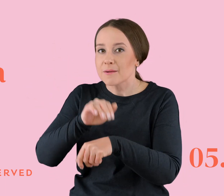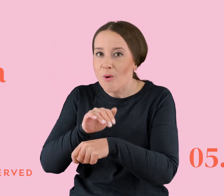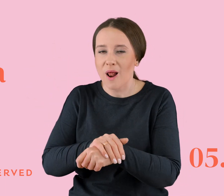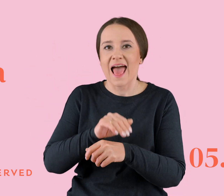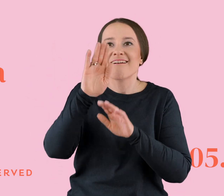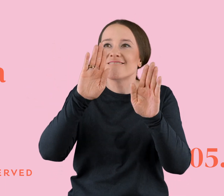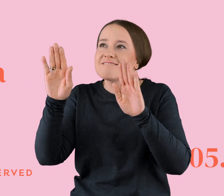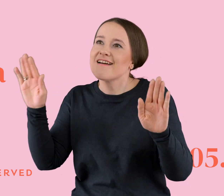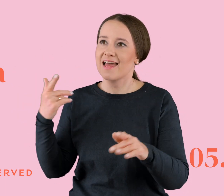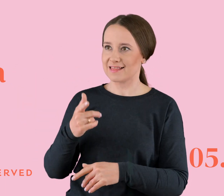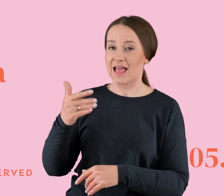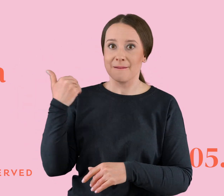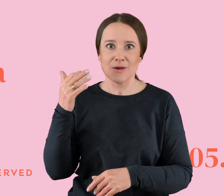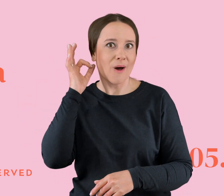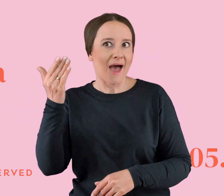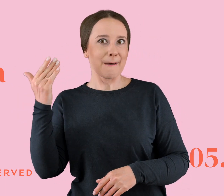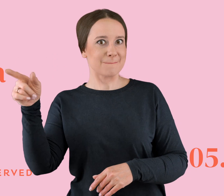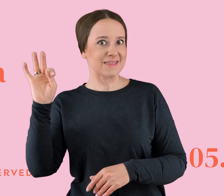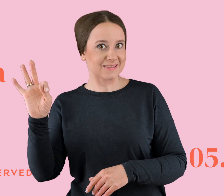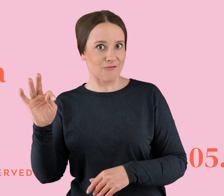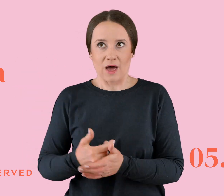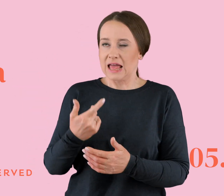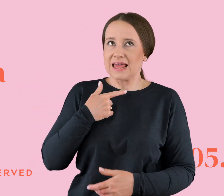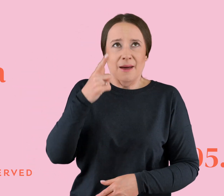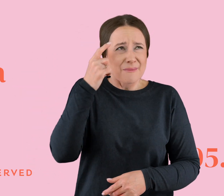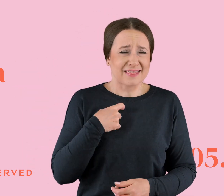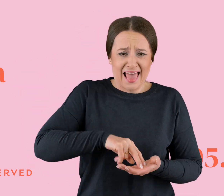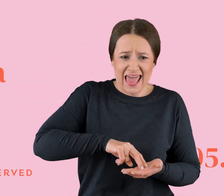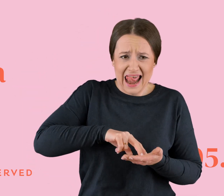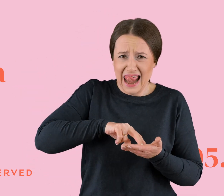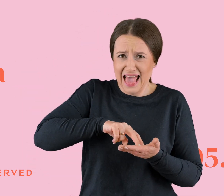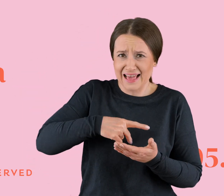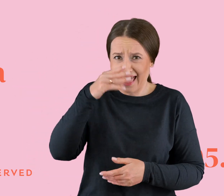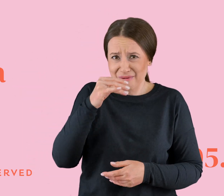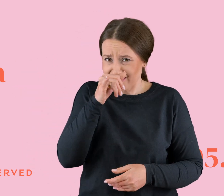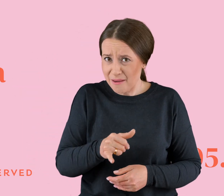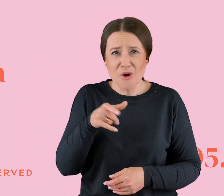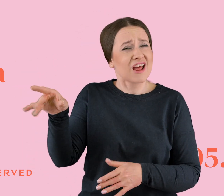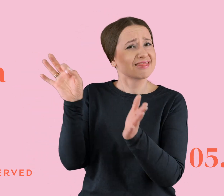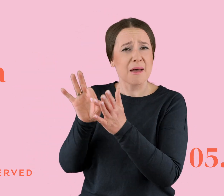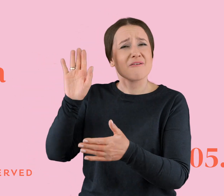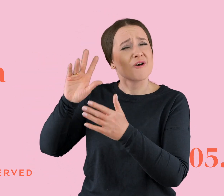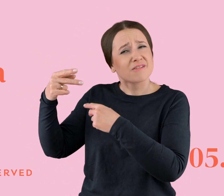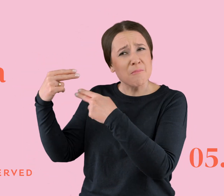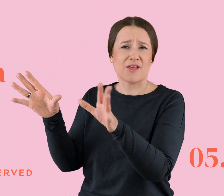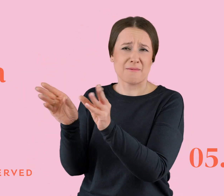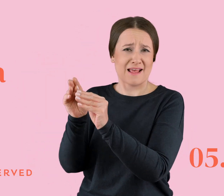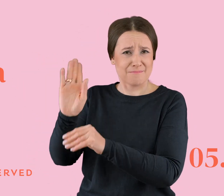eks. I ja drżałam, pamiętam, w domu. Całą noc mnie spałam przez ten lęk, że oni się na bank znów sobie zakochają. Że on mnie zostawi na lądzie.